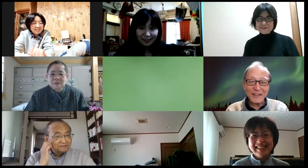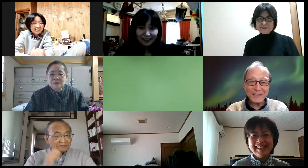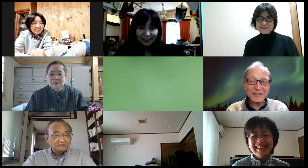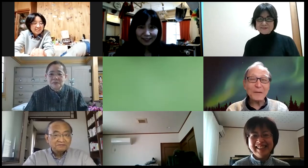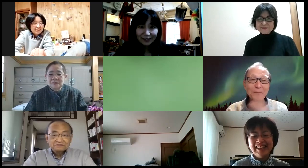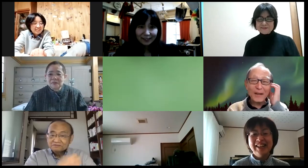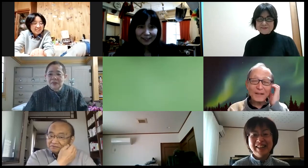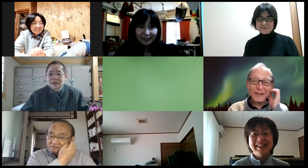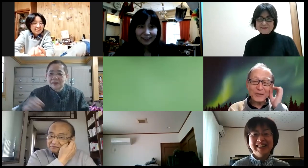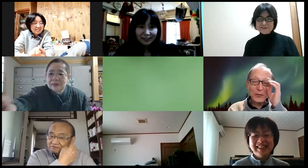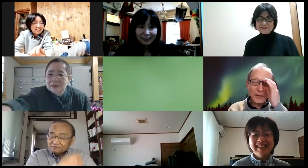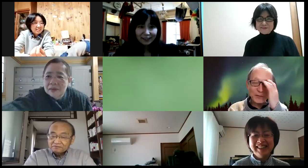ですか。竹さんと佐野さん。